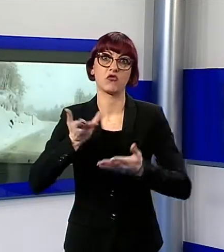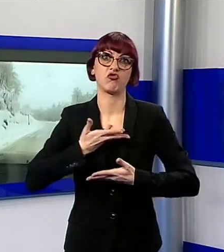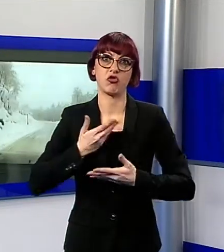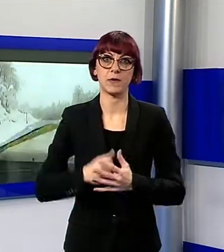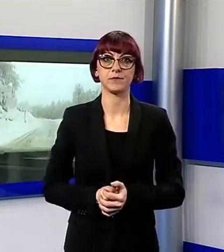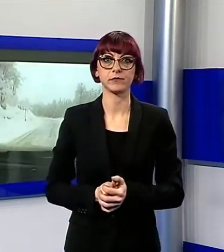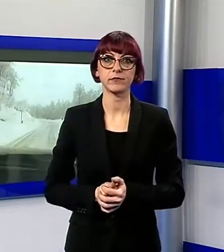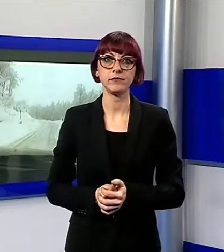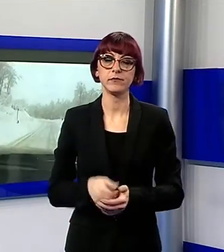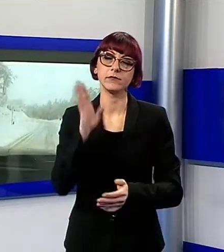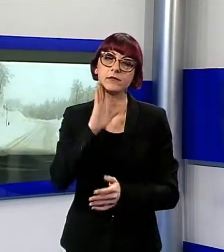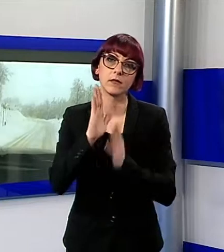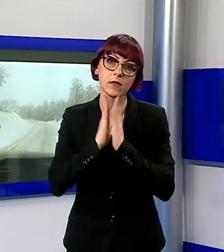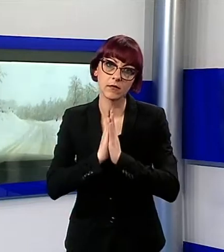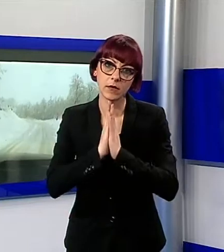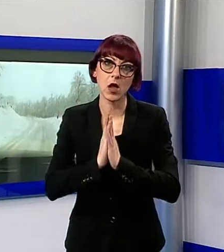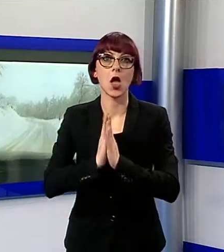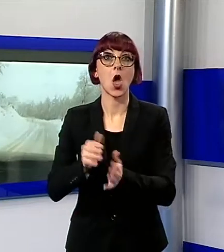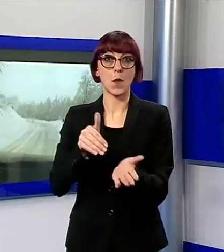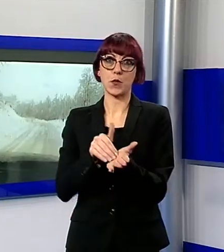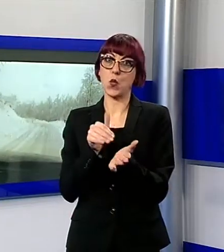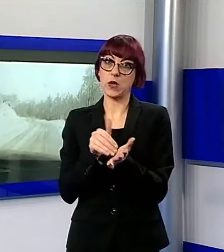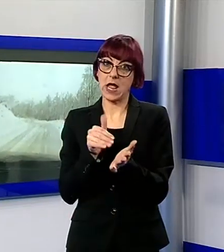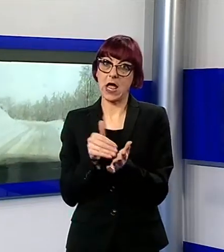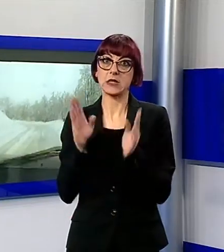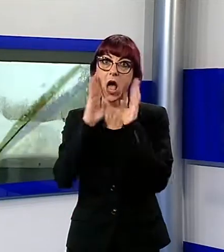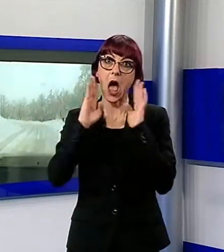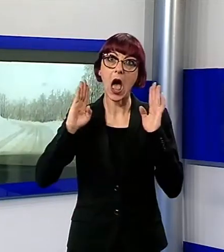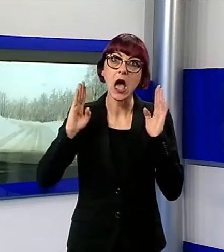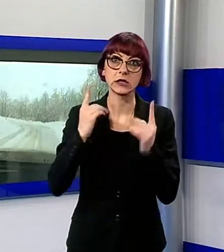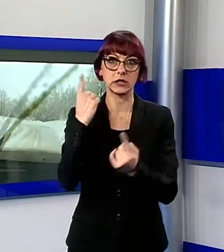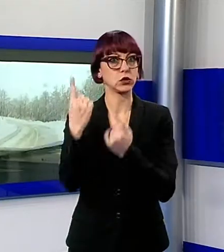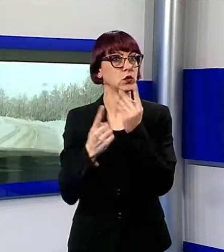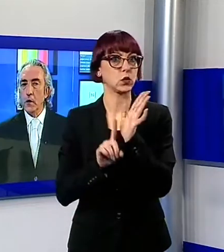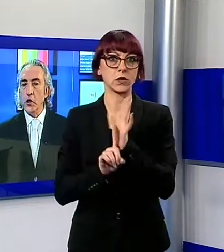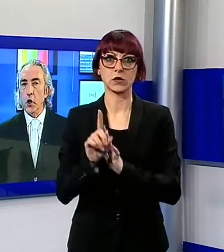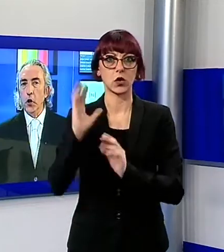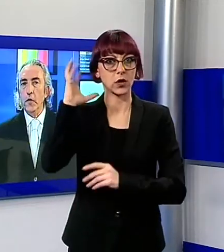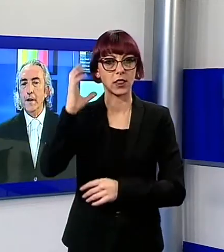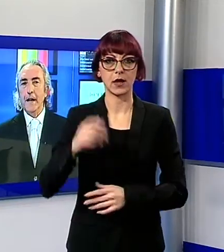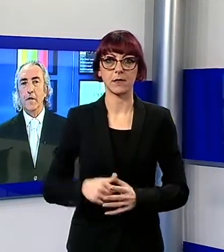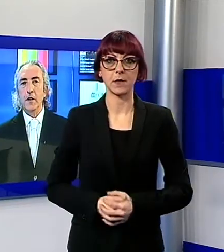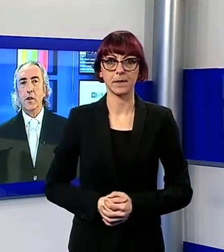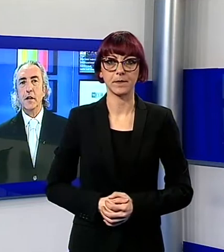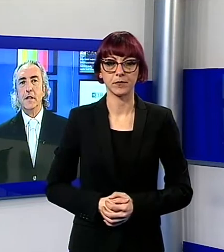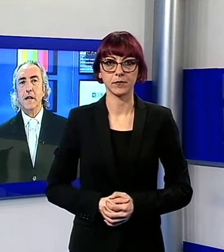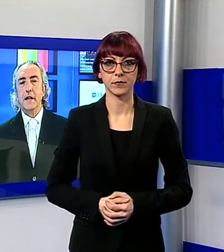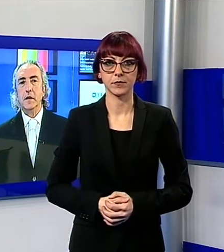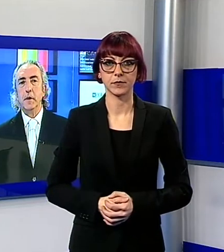-alpinisti la massima prudenza ed attenzione all'evoluzione meteo. Ci sono novità davvero interessanti per